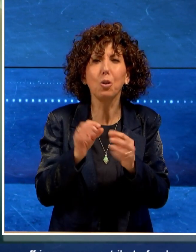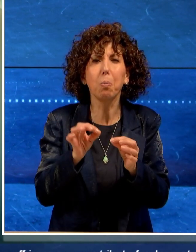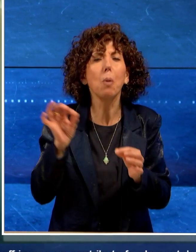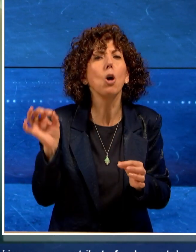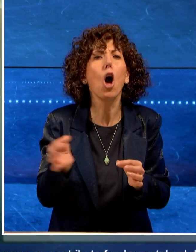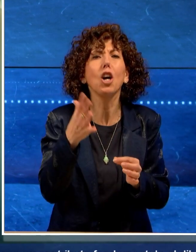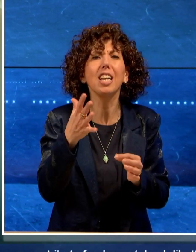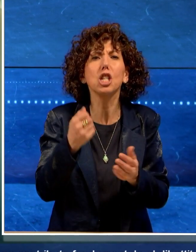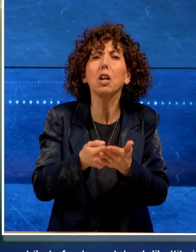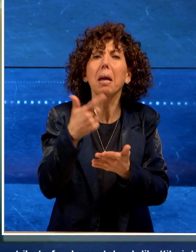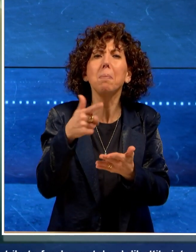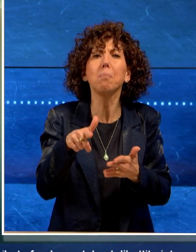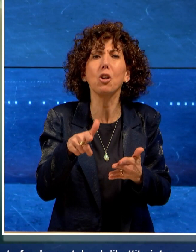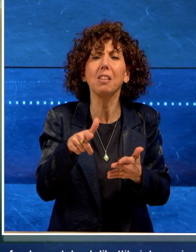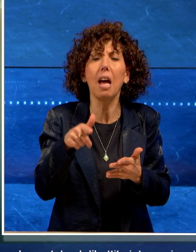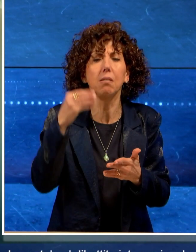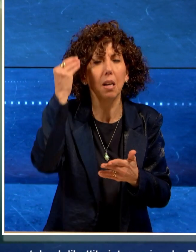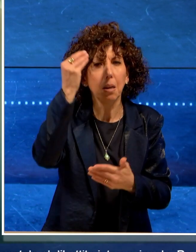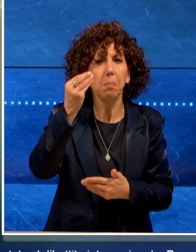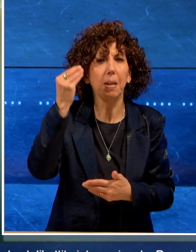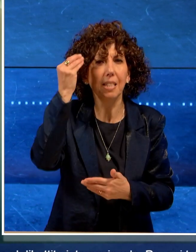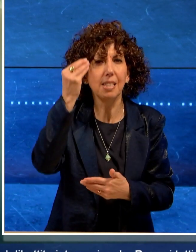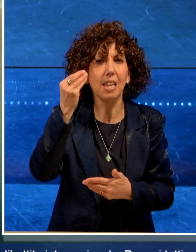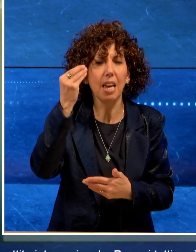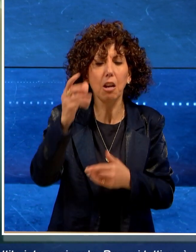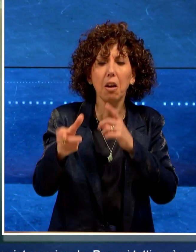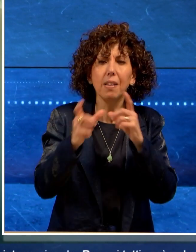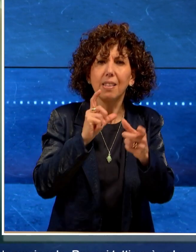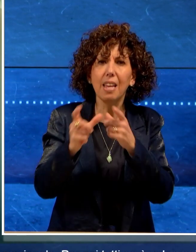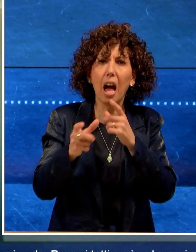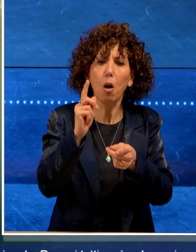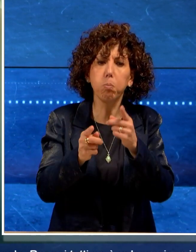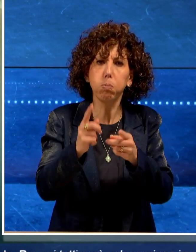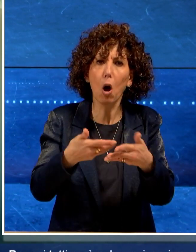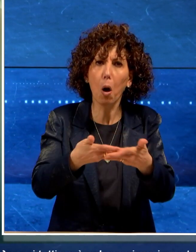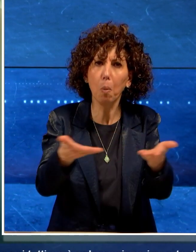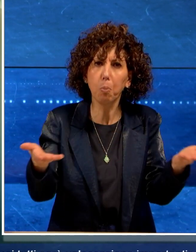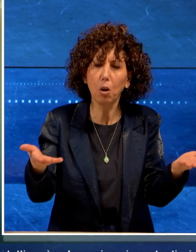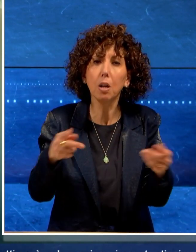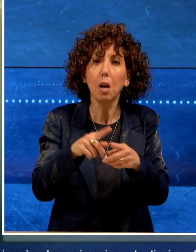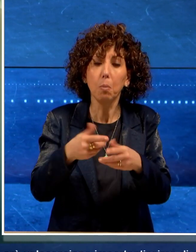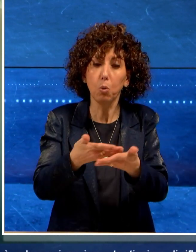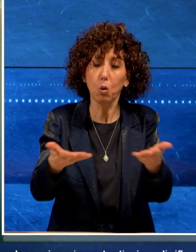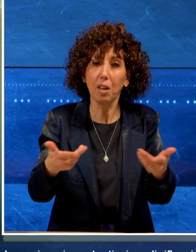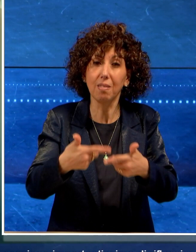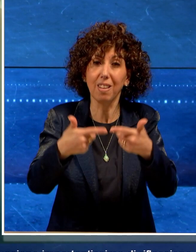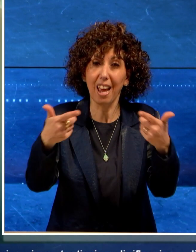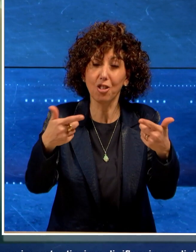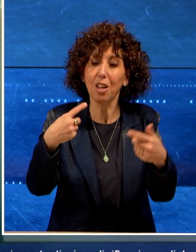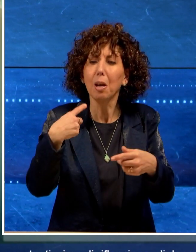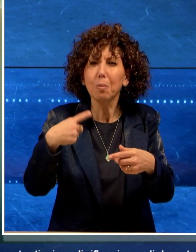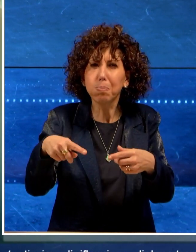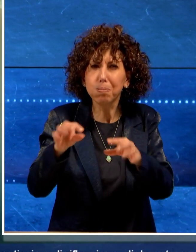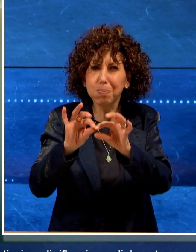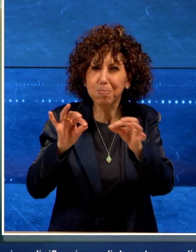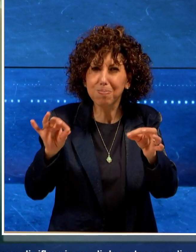'occasione importantissima di riflessione, dialogo tra popoli e crescita collettiva. Queste le parole